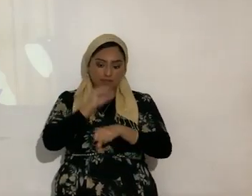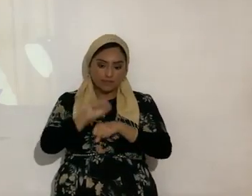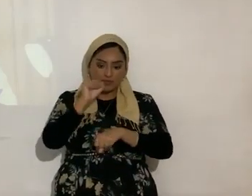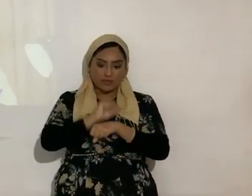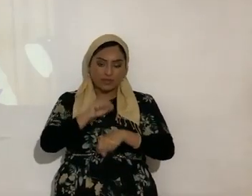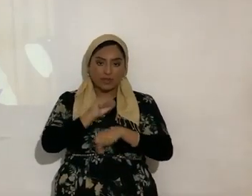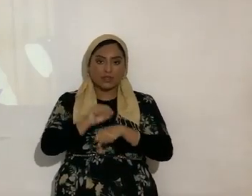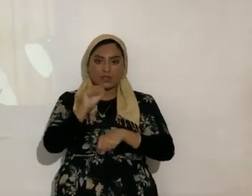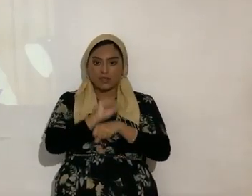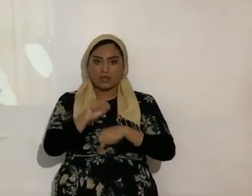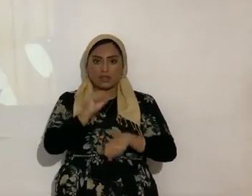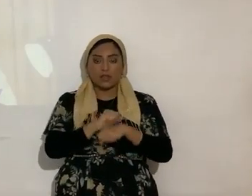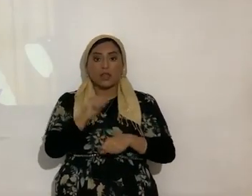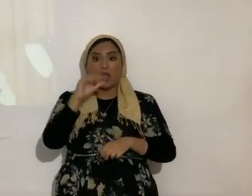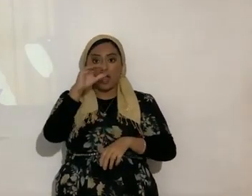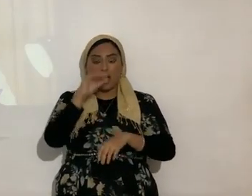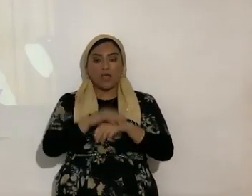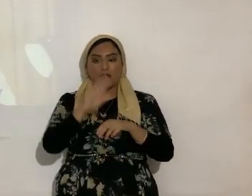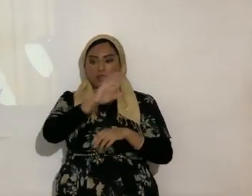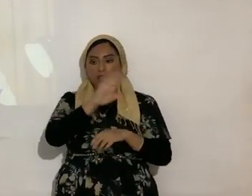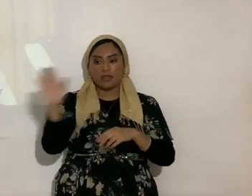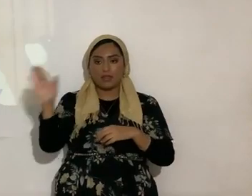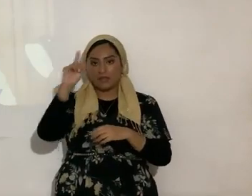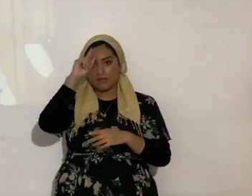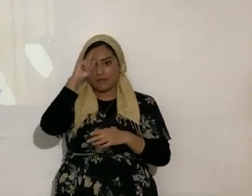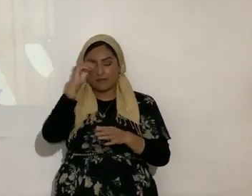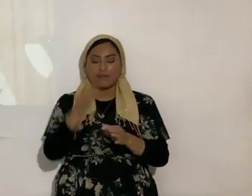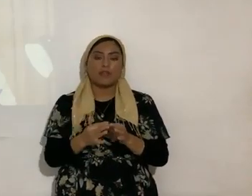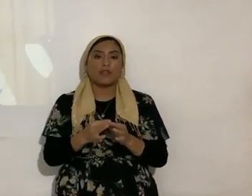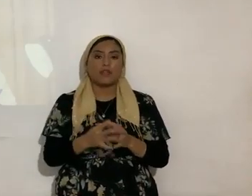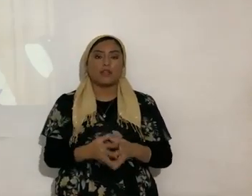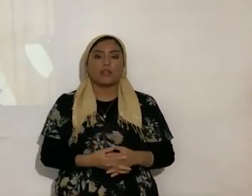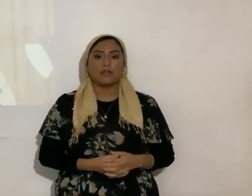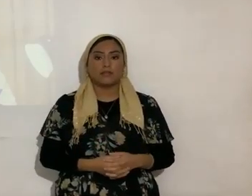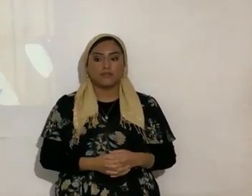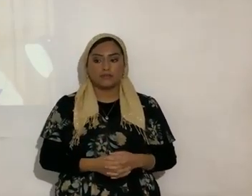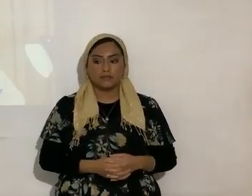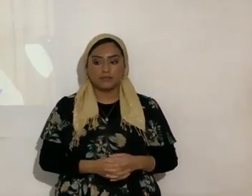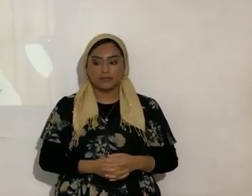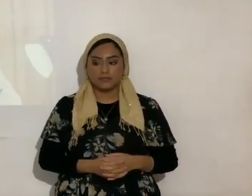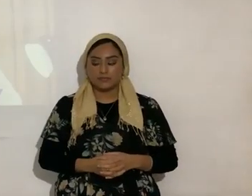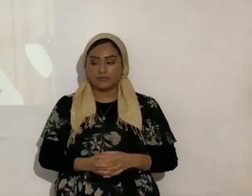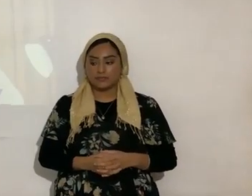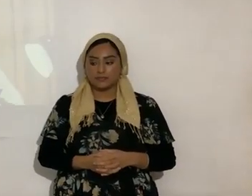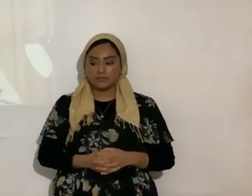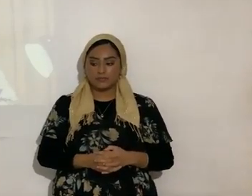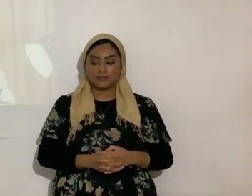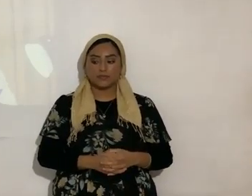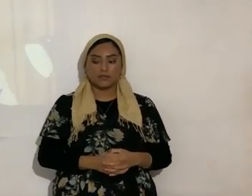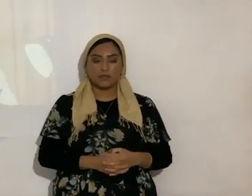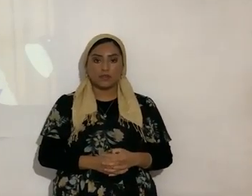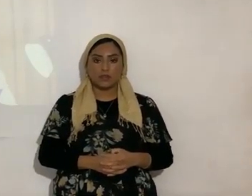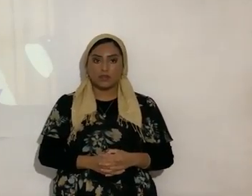activa ¿si? ¿de acuerdo? bueno entonces va a empezar ciertamente